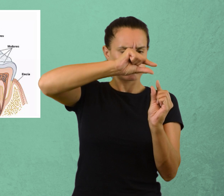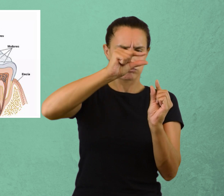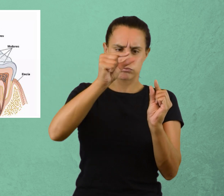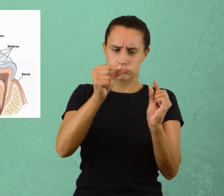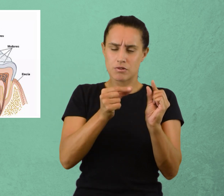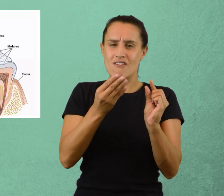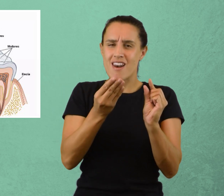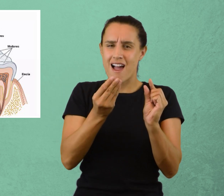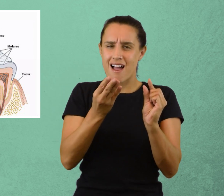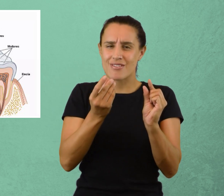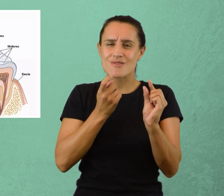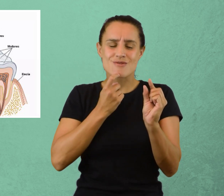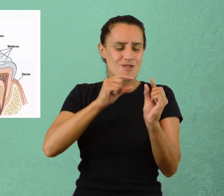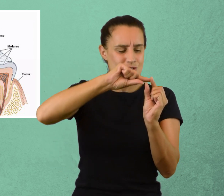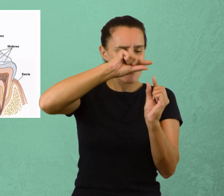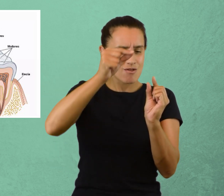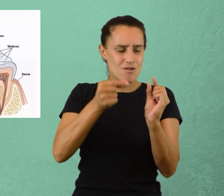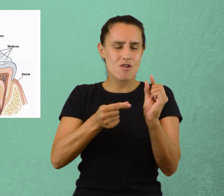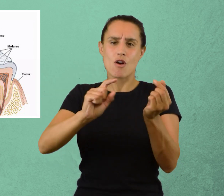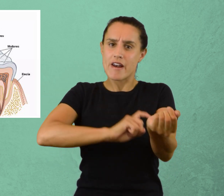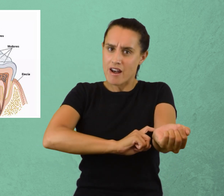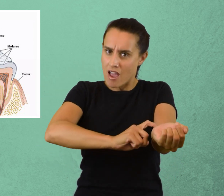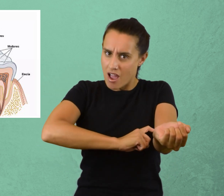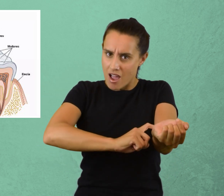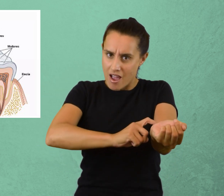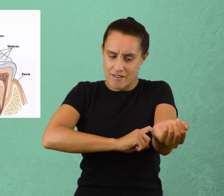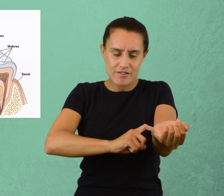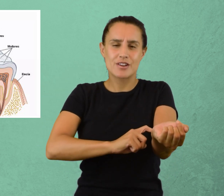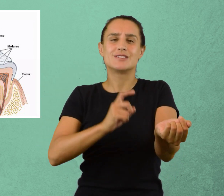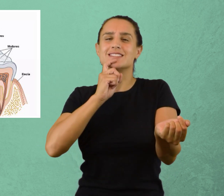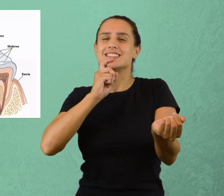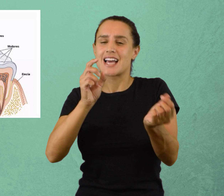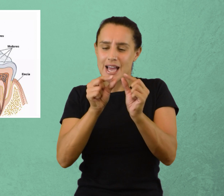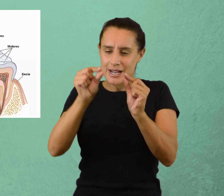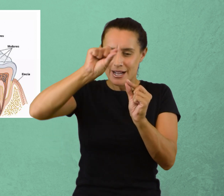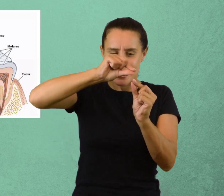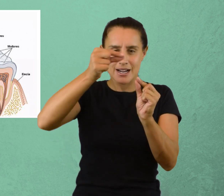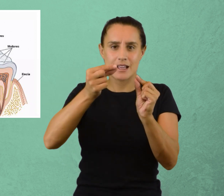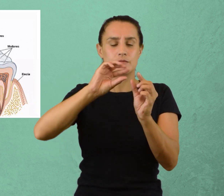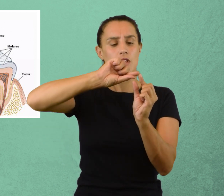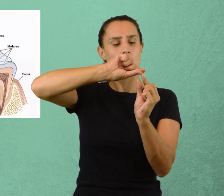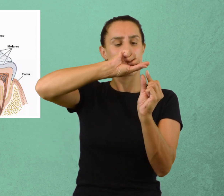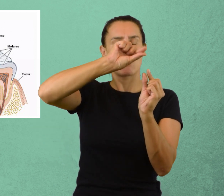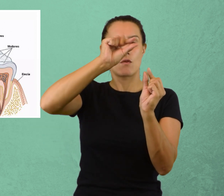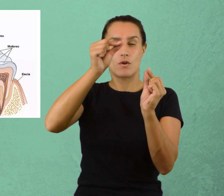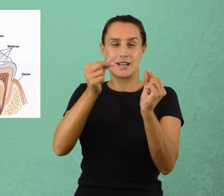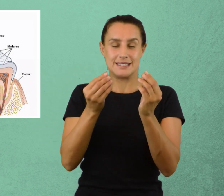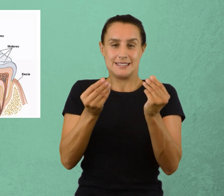blanda que contiene nervios y vasos sanguíneos rodeada por una capa de tejido sensible llamada